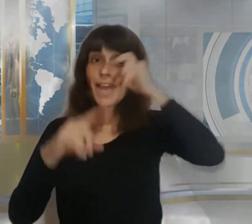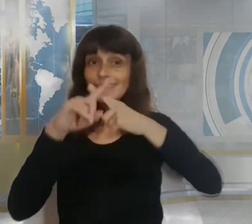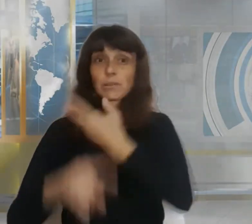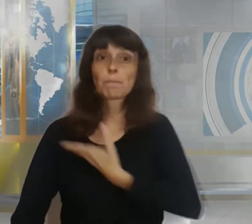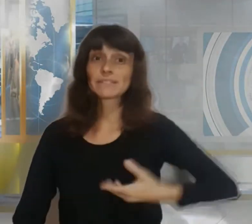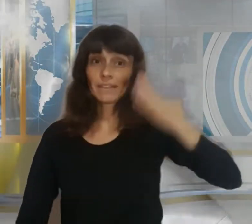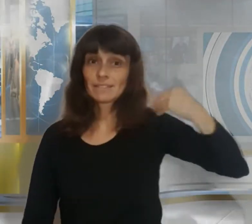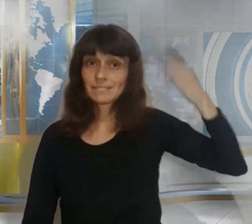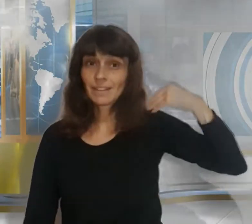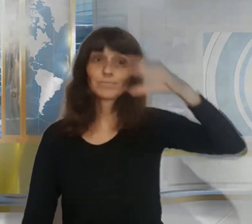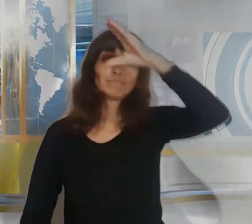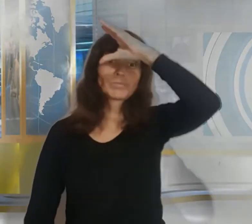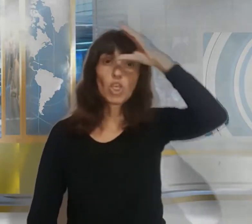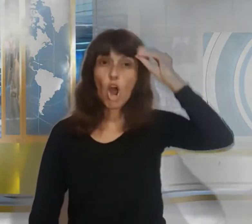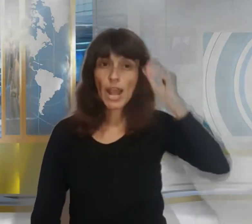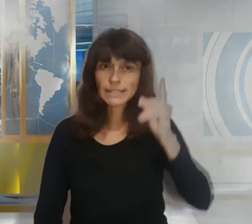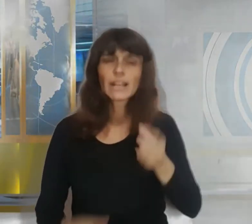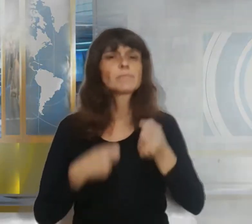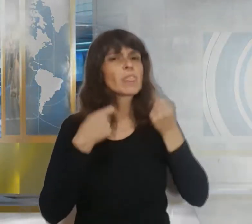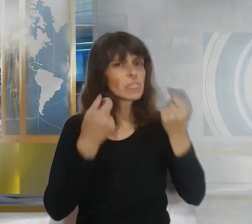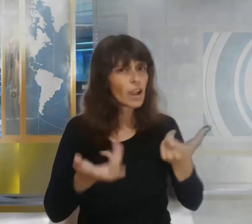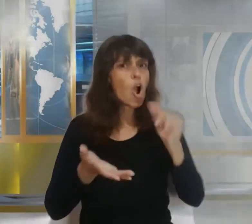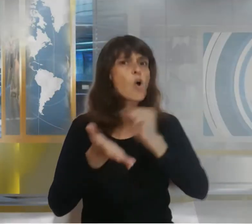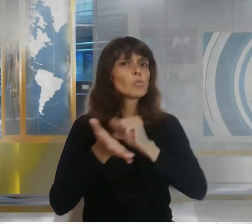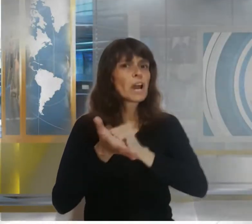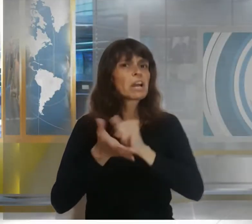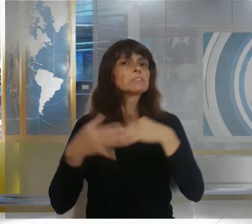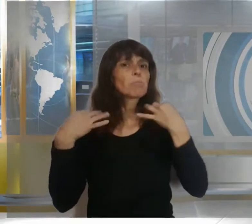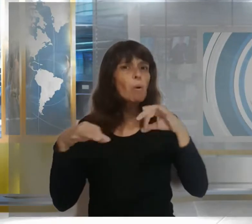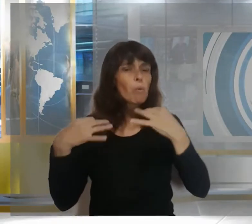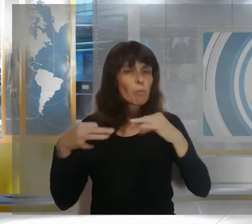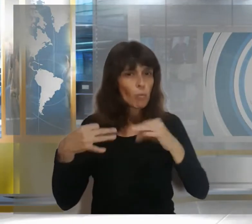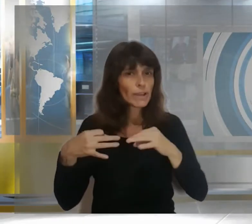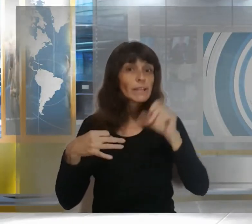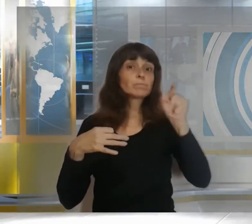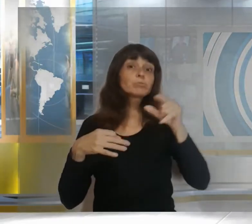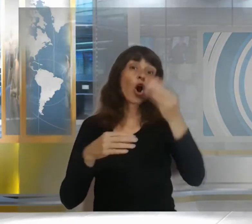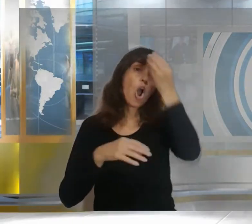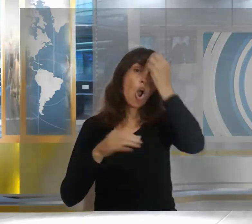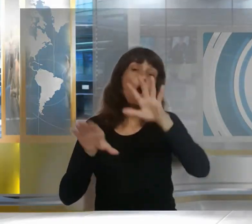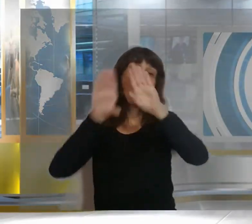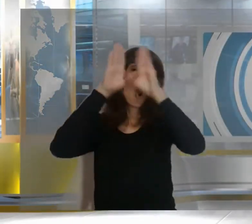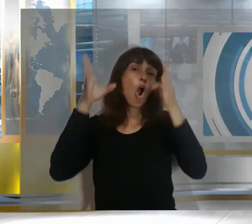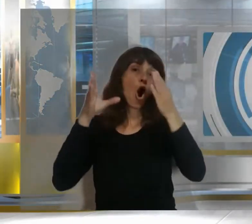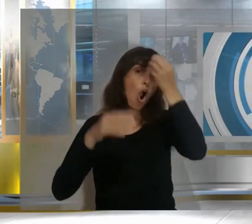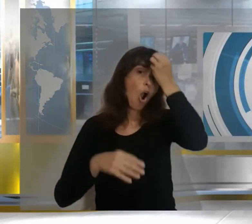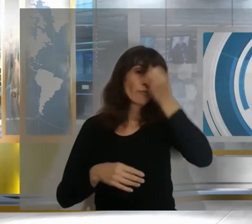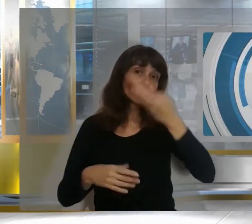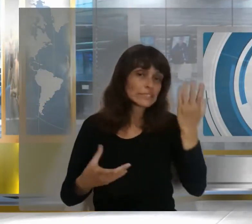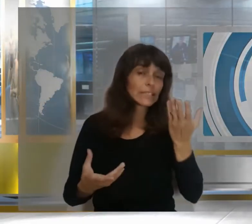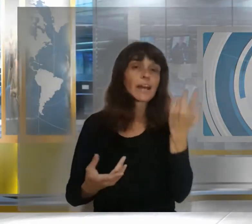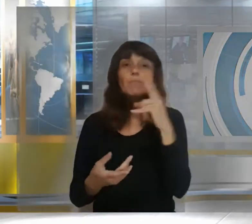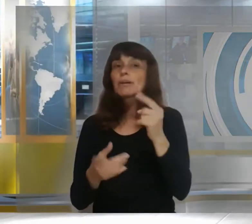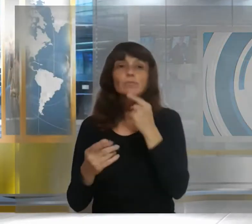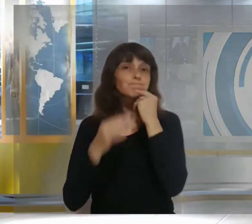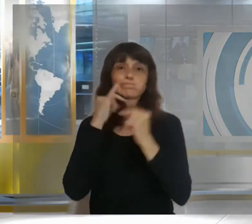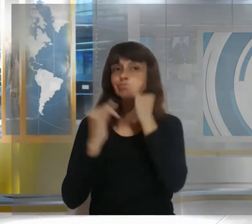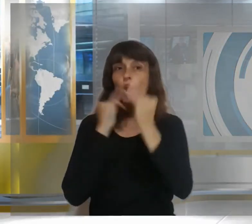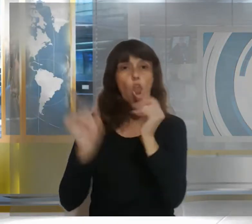generosa en el despacho VAL cuyo contenido no reveló esto en forma de compensación por su ausencia